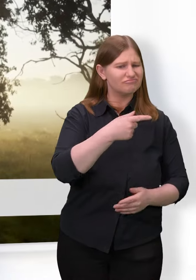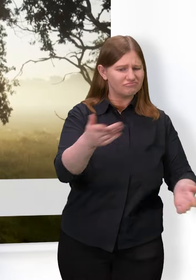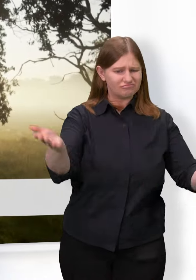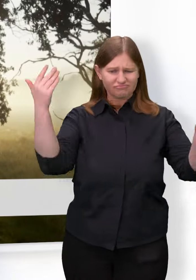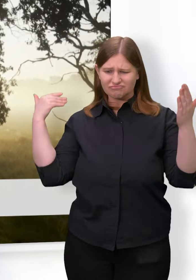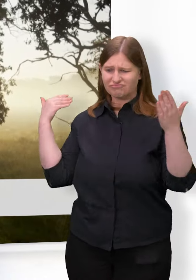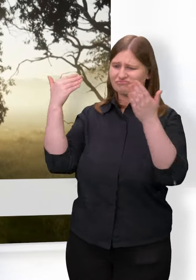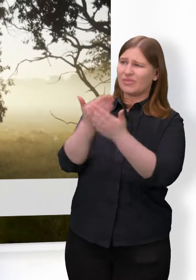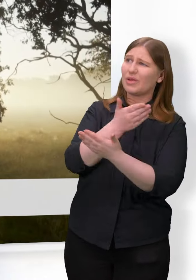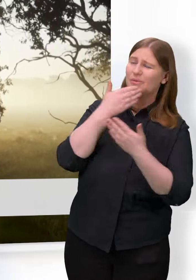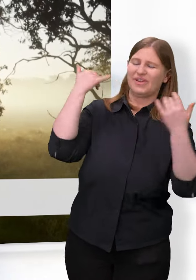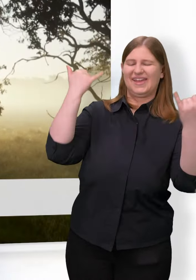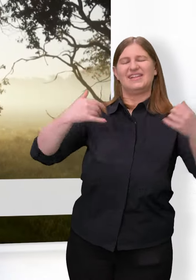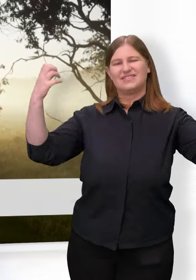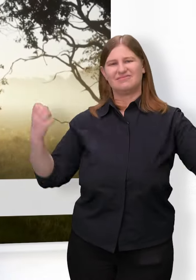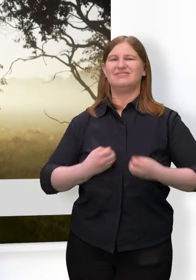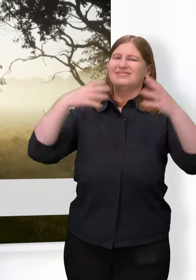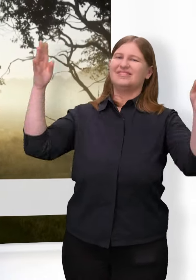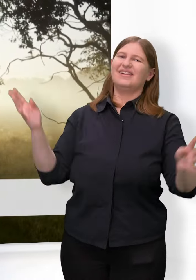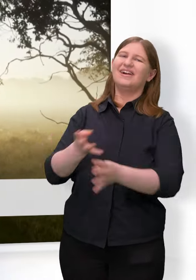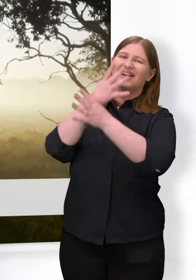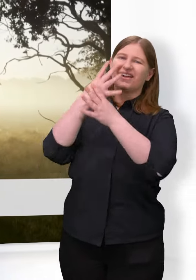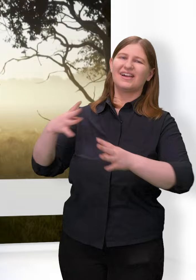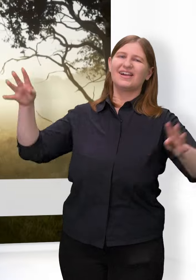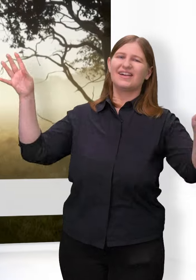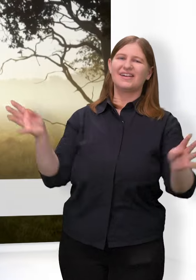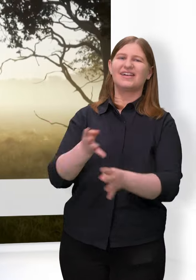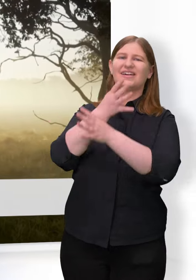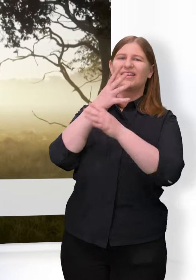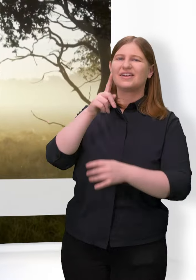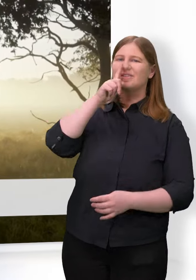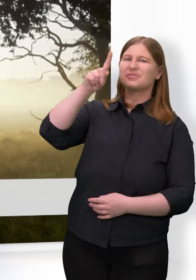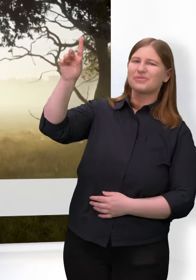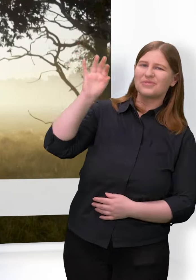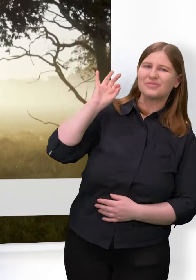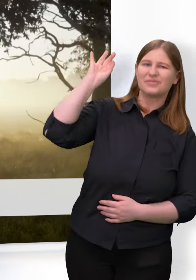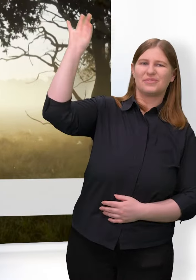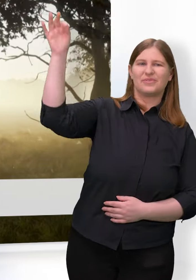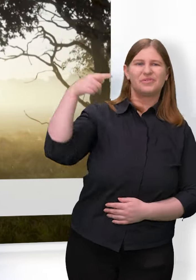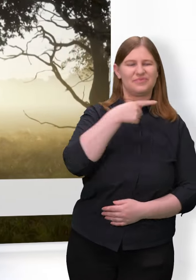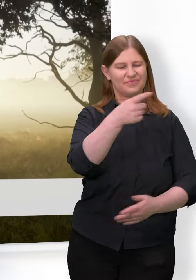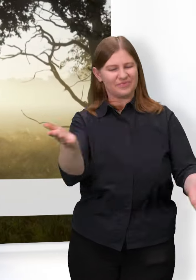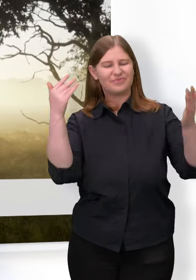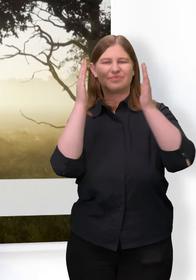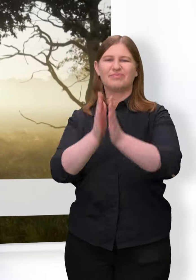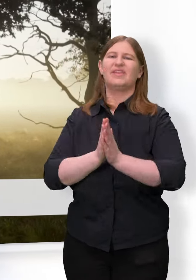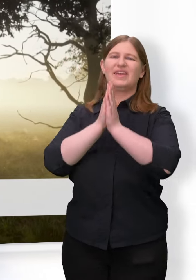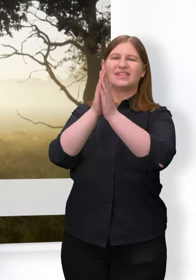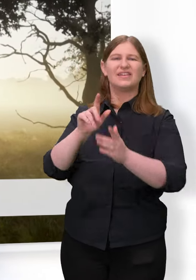Sing mir niemals zuvor, nur frug ihn und bitte